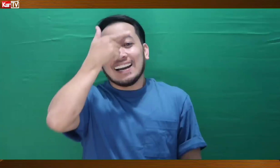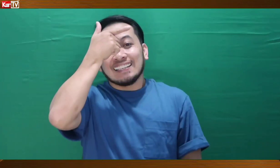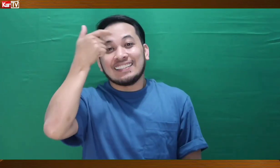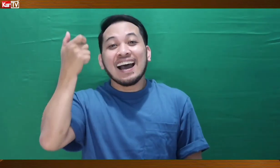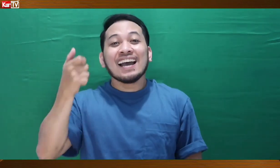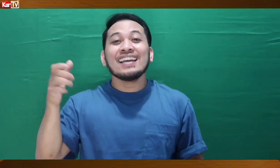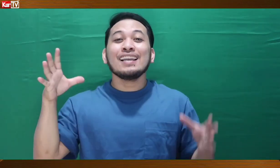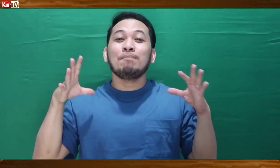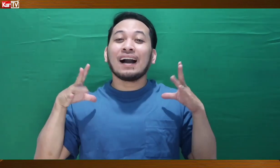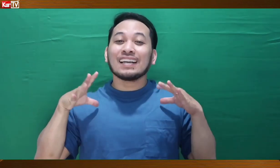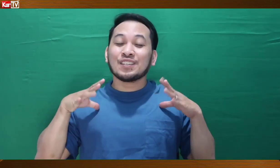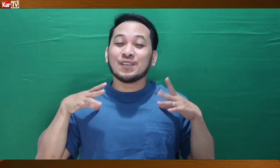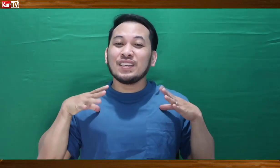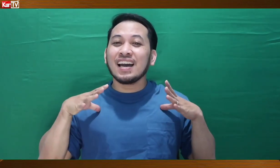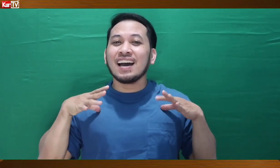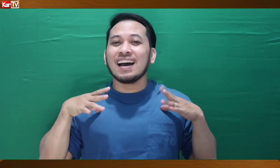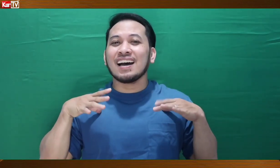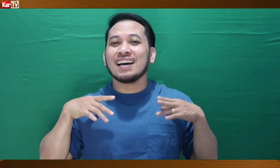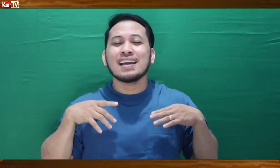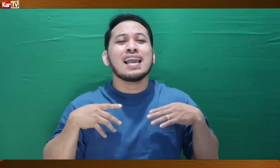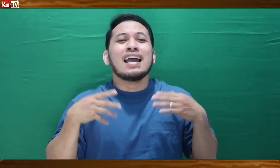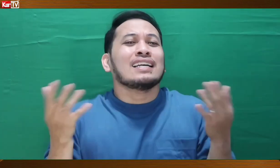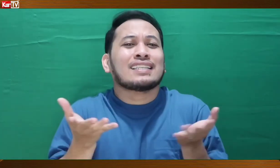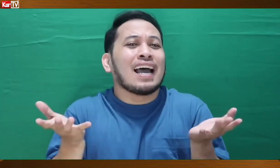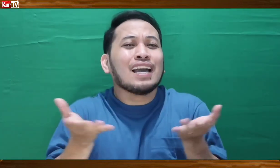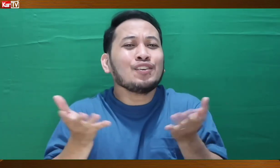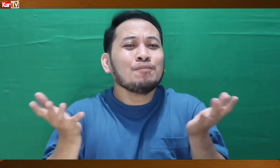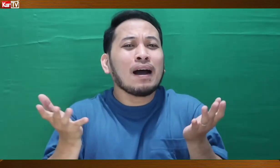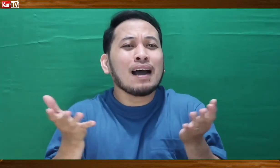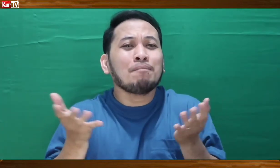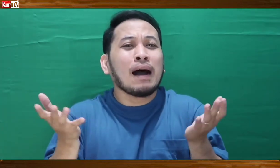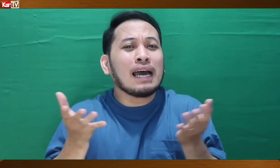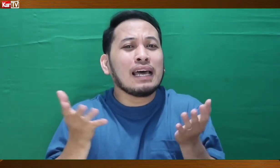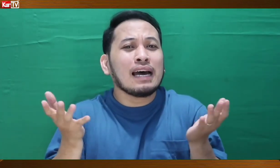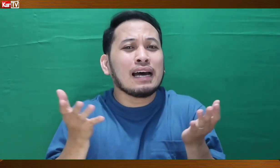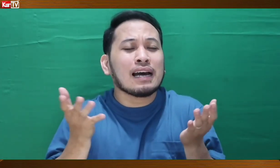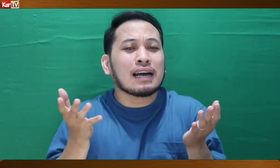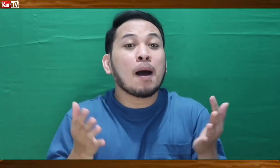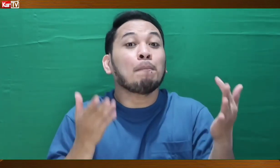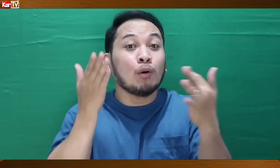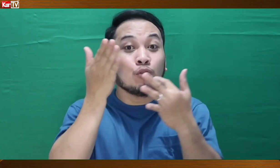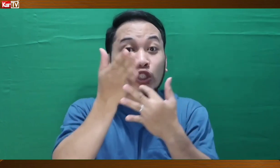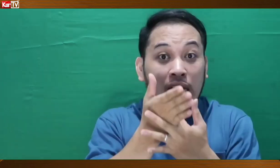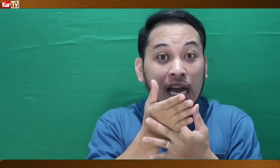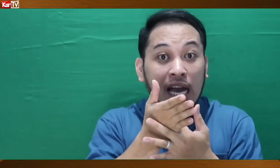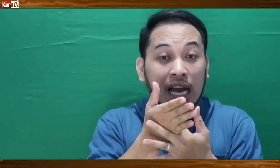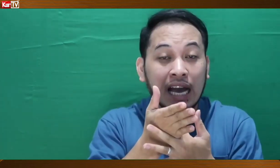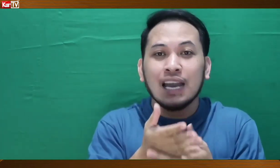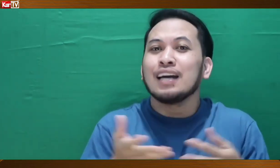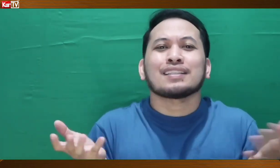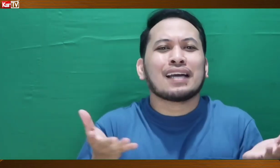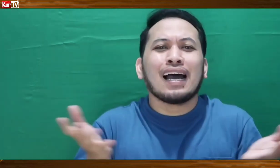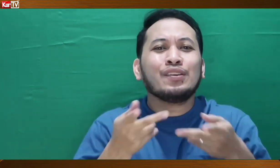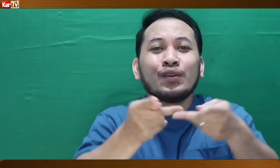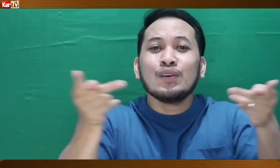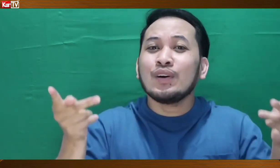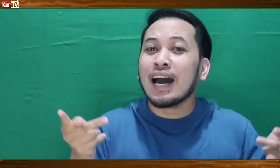Dahil bakasyon na, saan nyo ba balak pumunta? Saan yung lugar